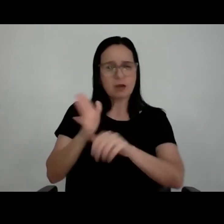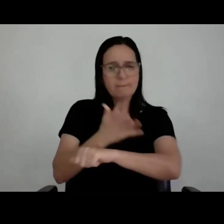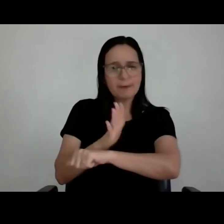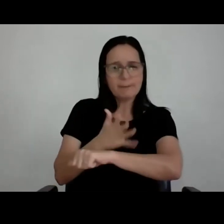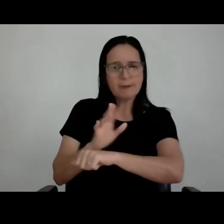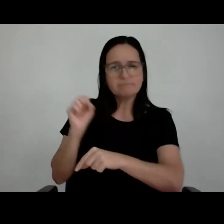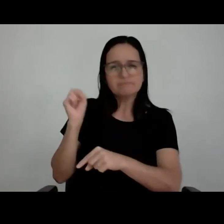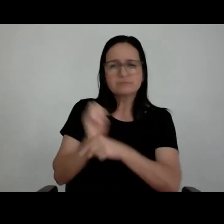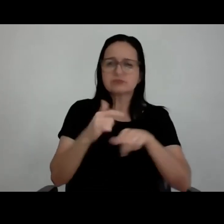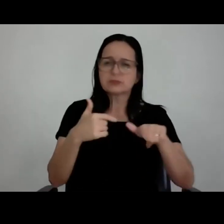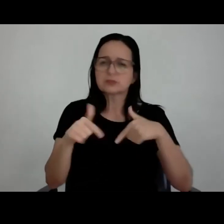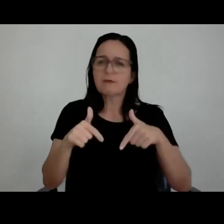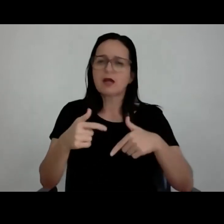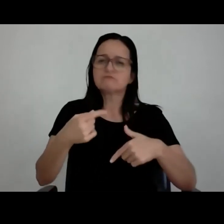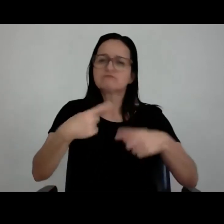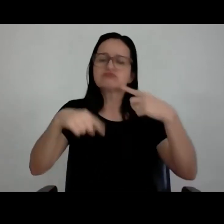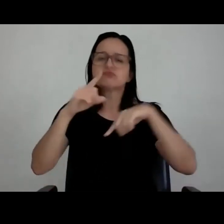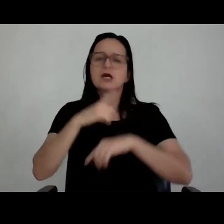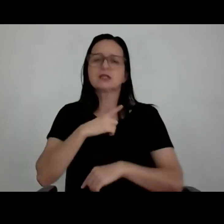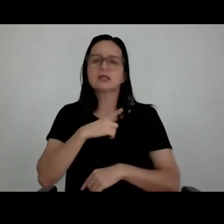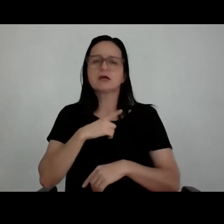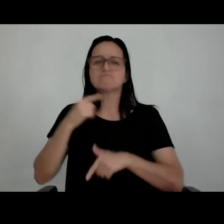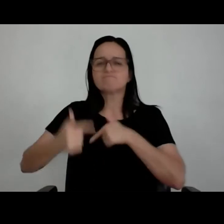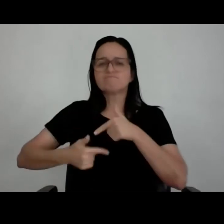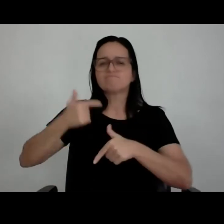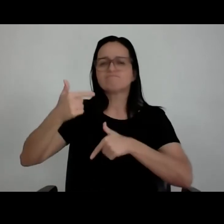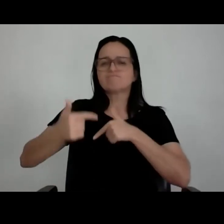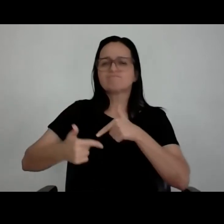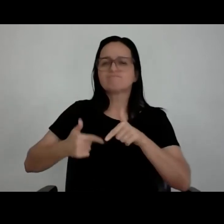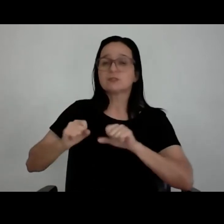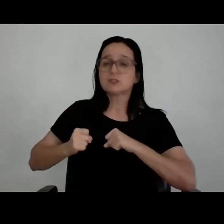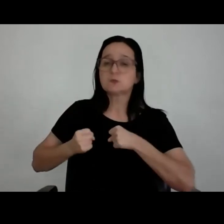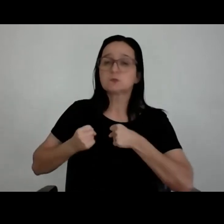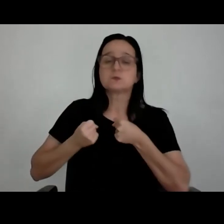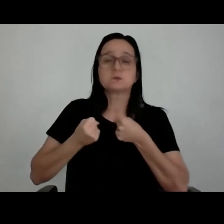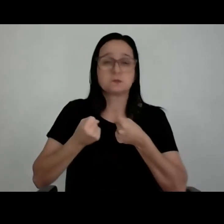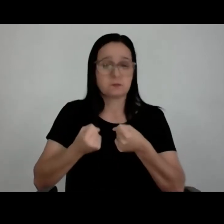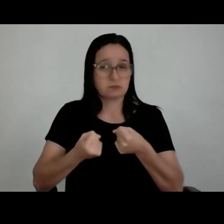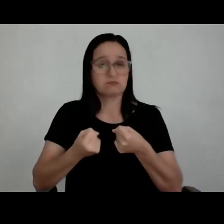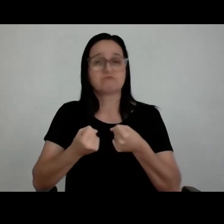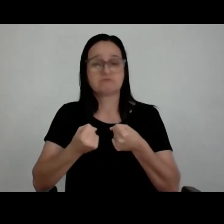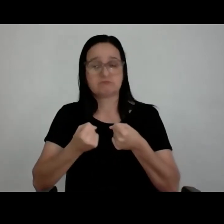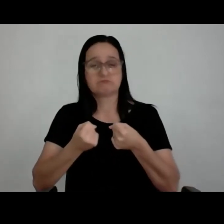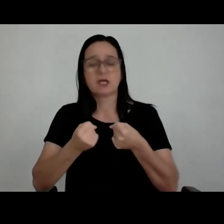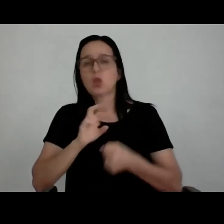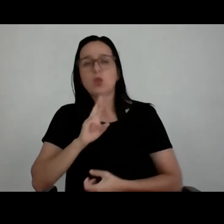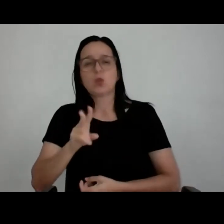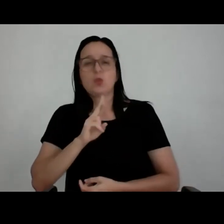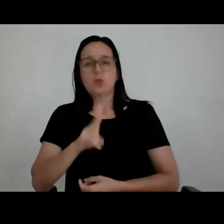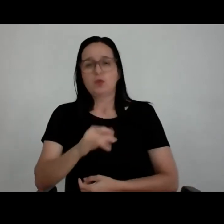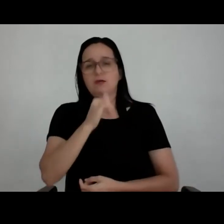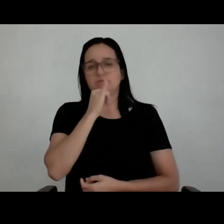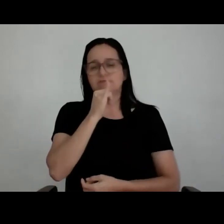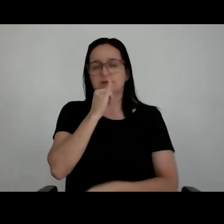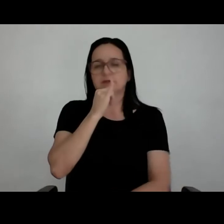carreira, que vai exigir muita dedicação, muito empenho. E esse empenho não é um empenho, necessariamente, empenho